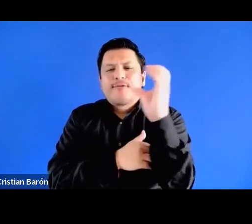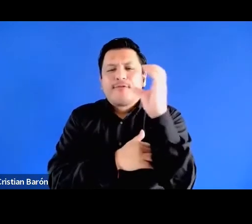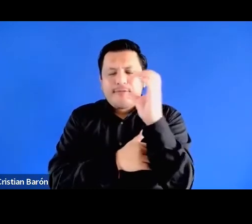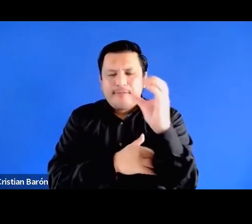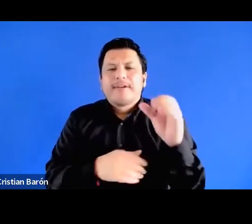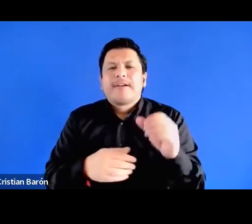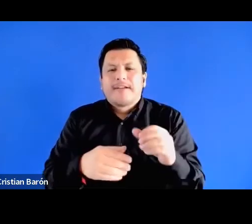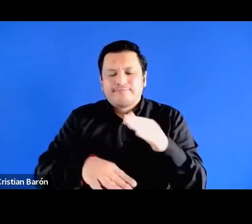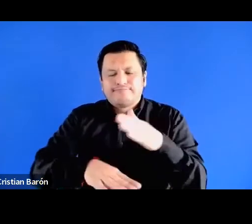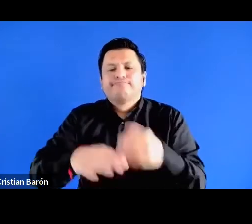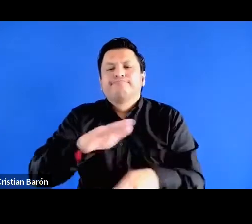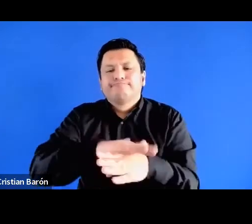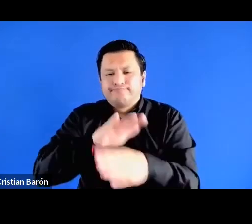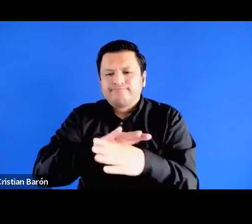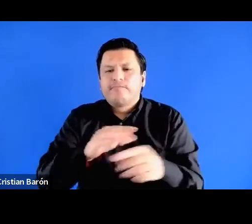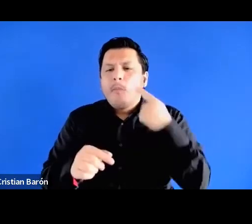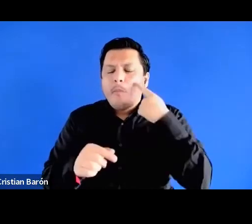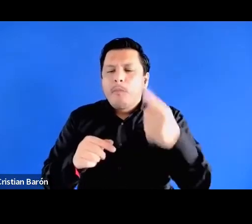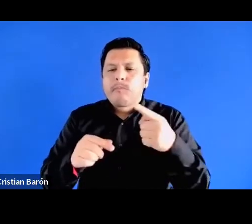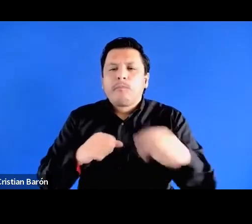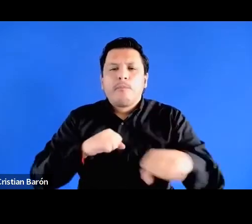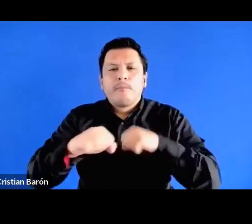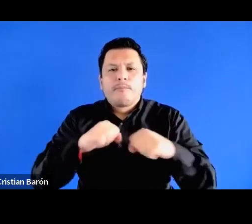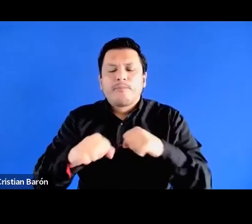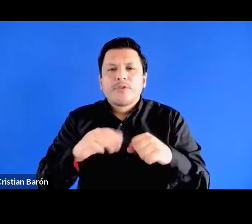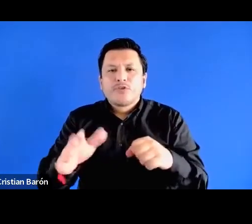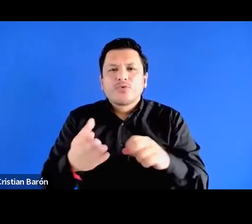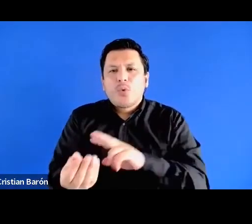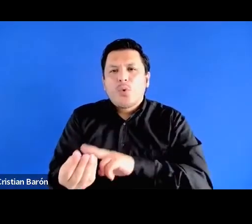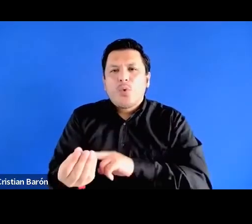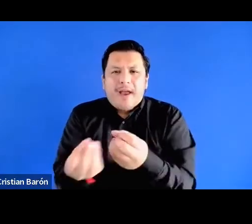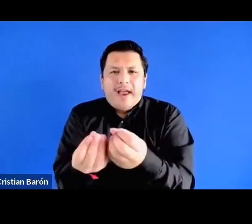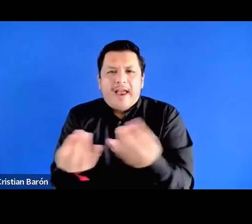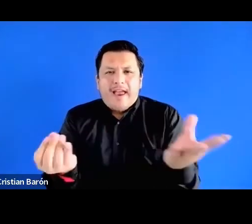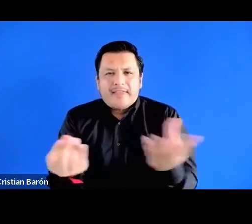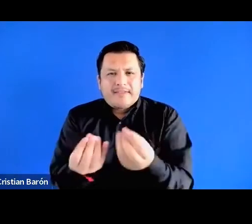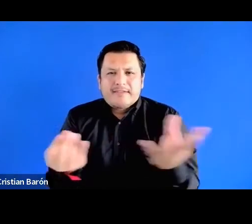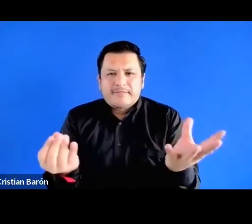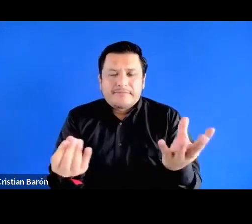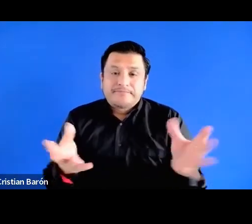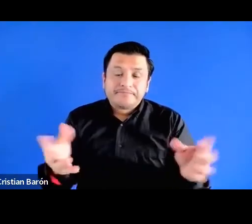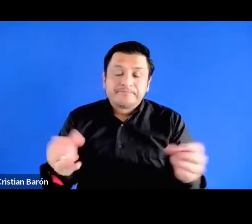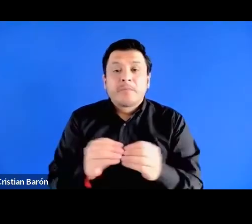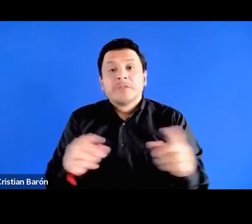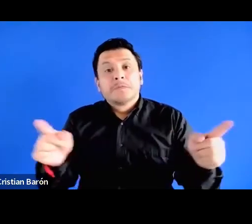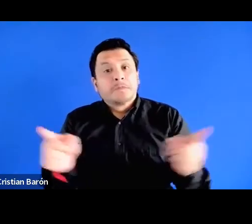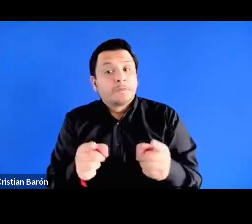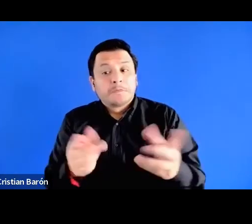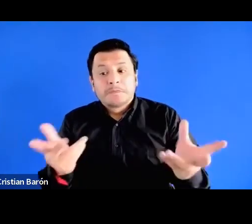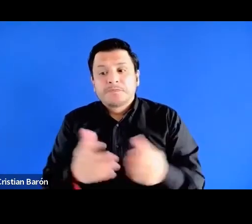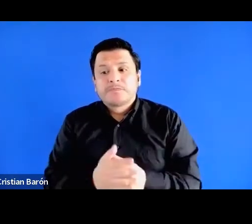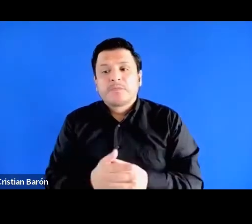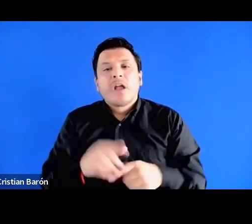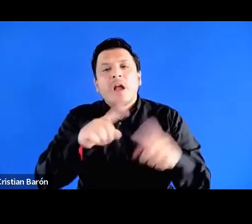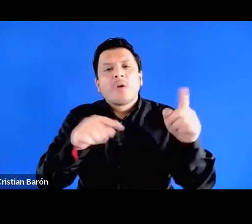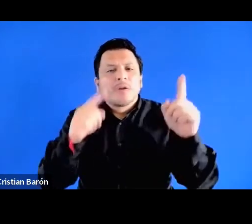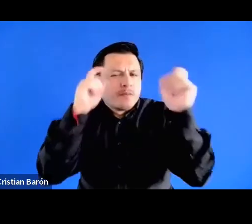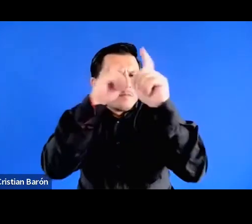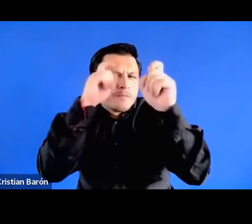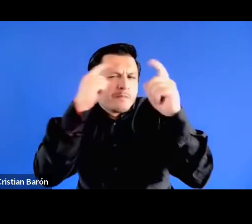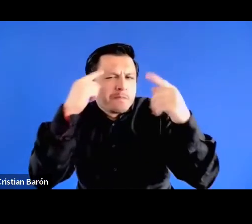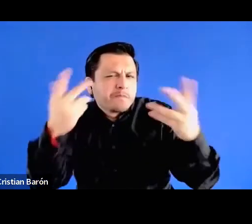marcando mucho se sigue marcando mucho la cuestión de la etnicidad entonces para concluir esta parte yo creo varias cuestiones primero